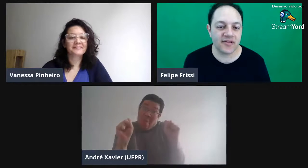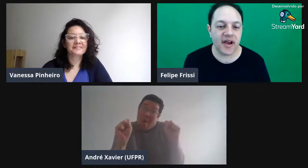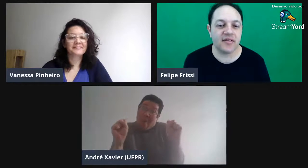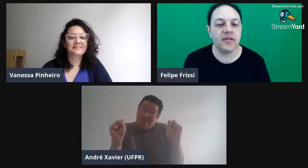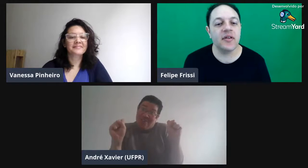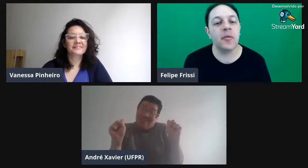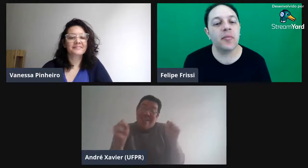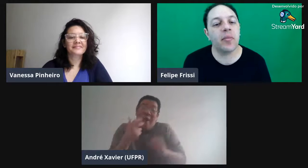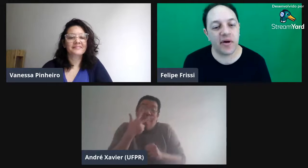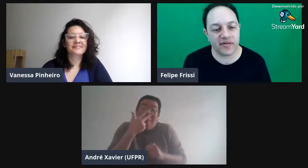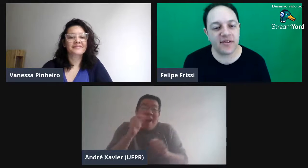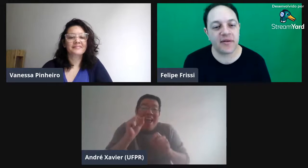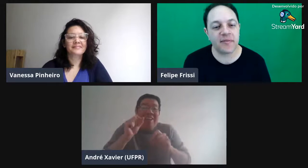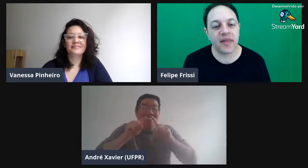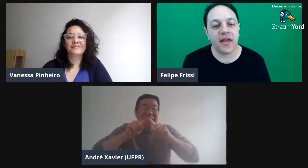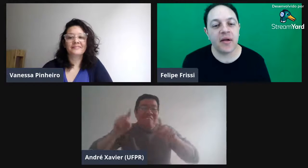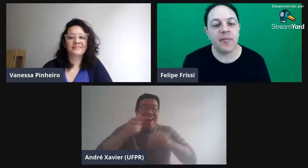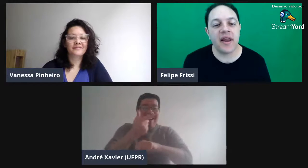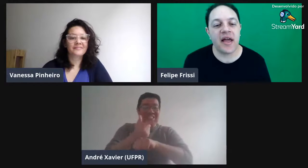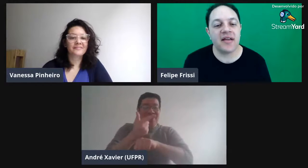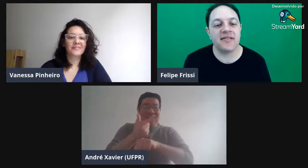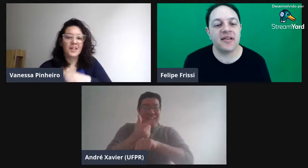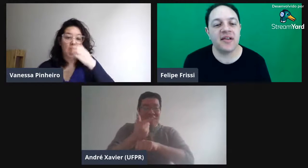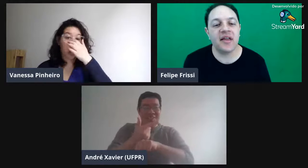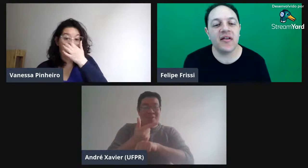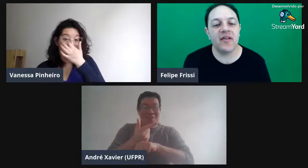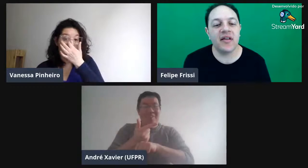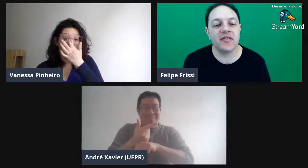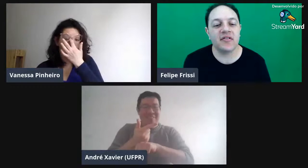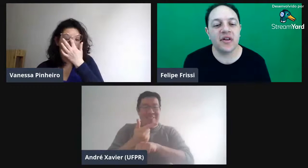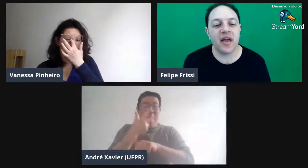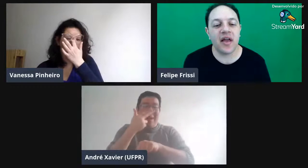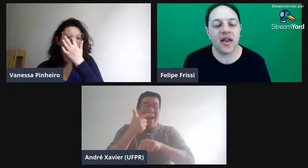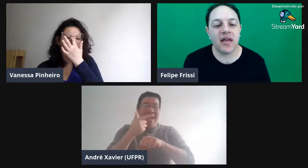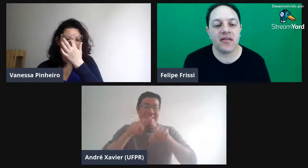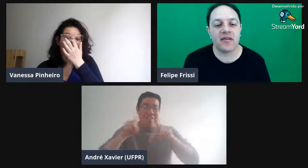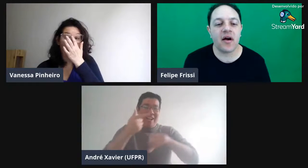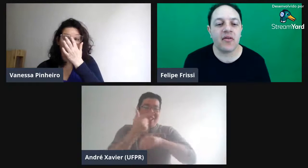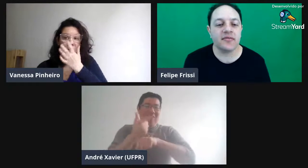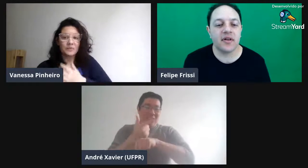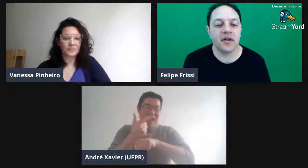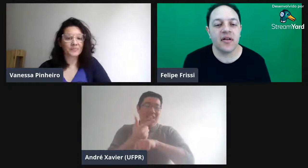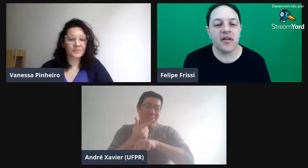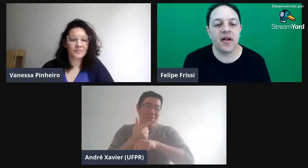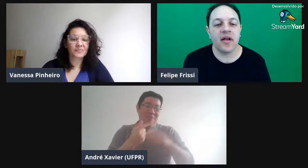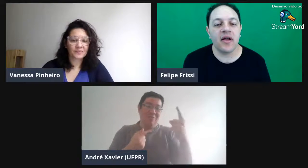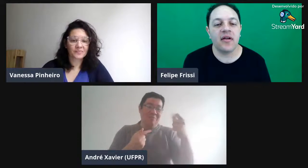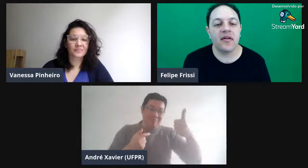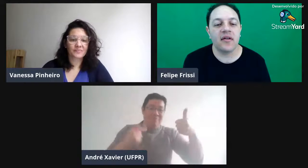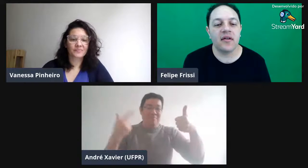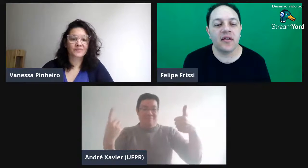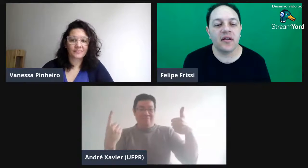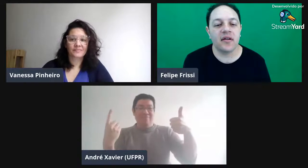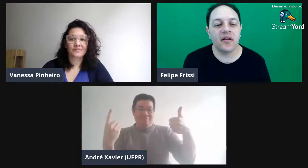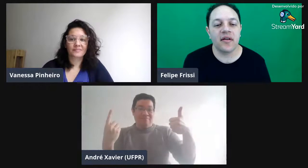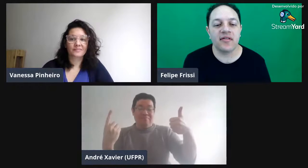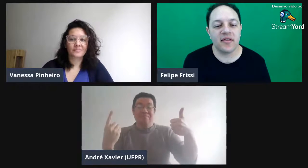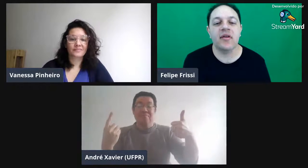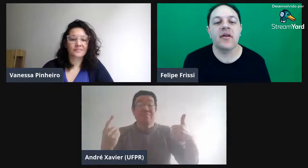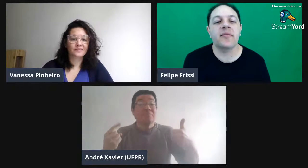Certo? Então, pode ser. Parece que a variação é lexical, é, lexial, né,